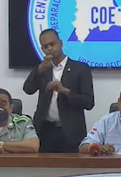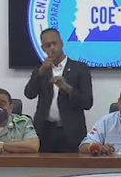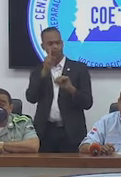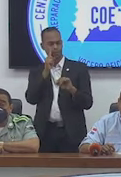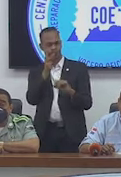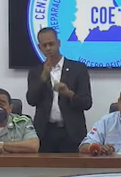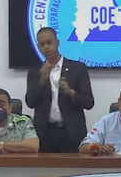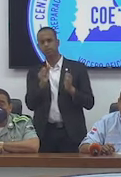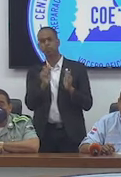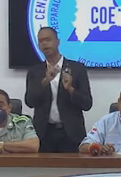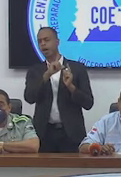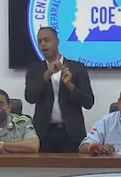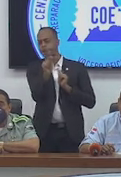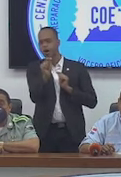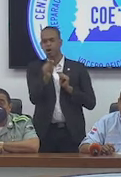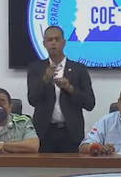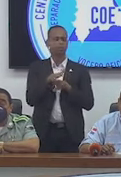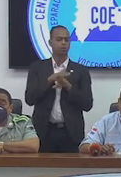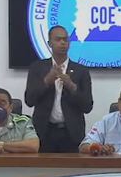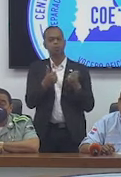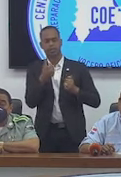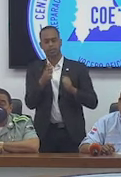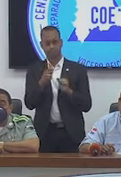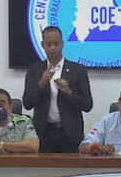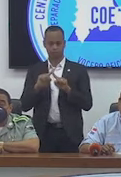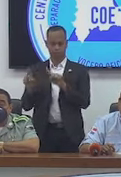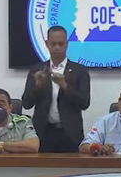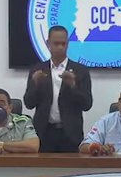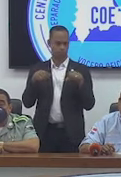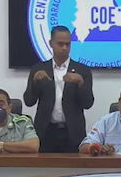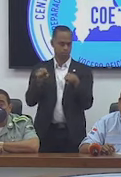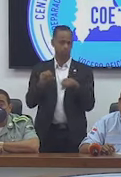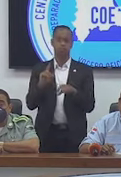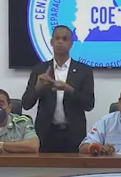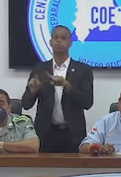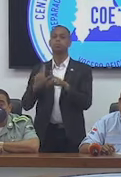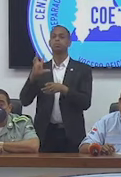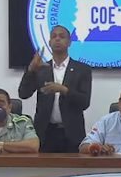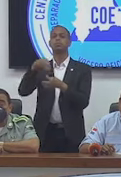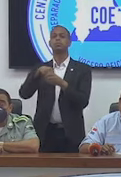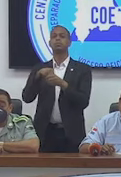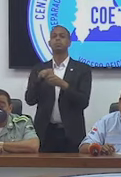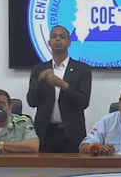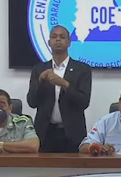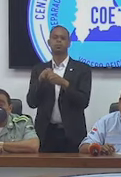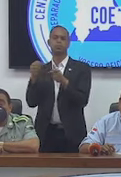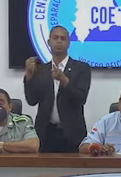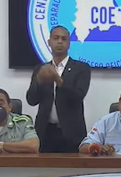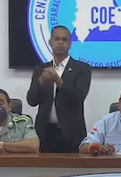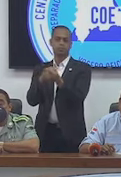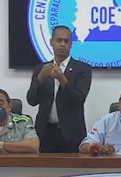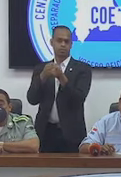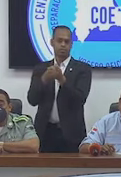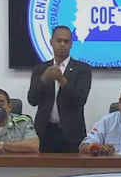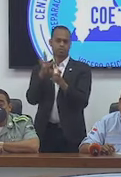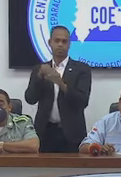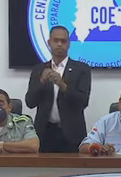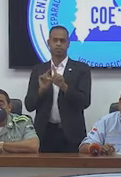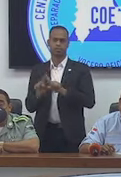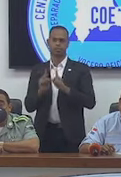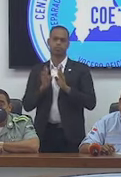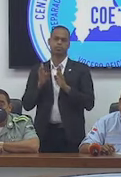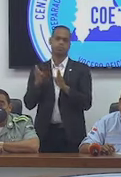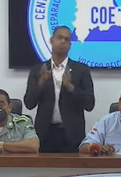las diferentes unidades motorizadas y las que se encuentran también de apoyo en las diferentes